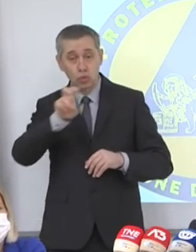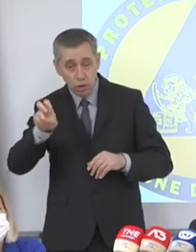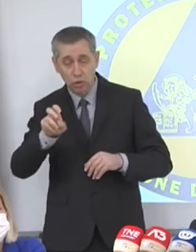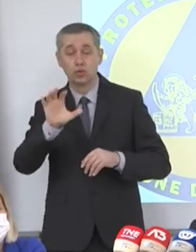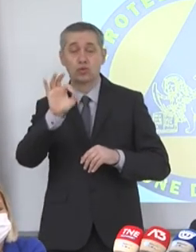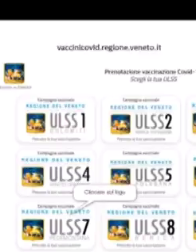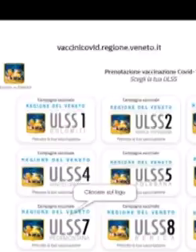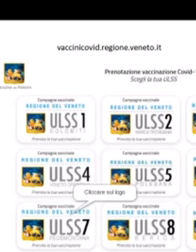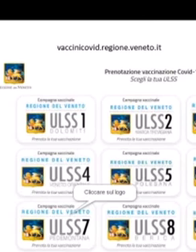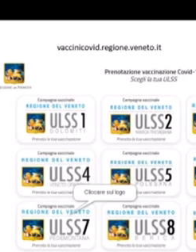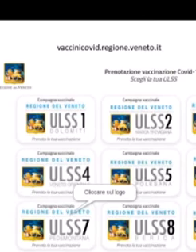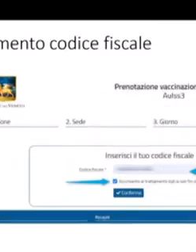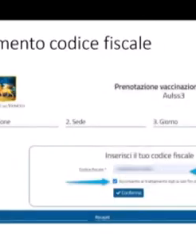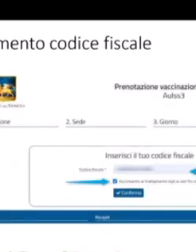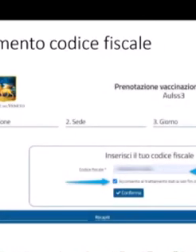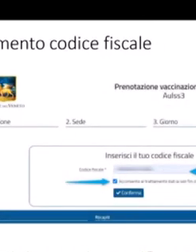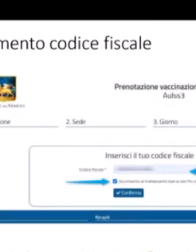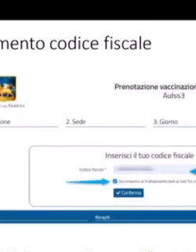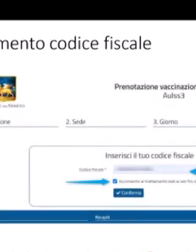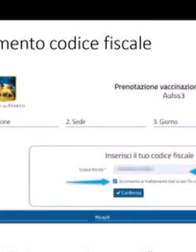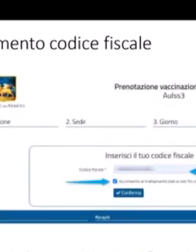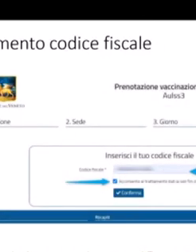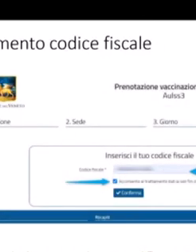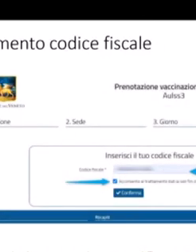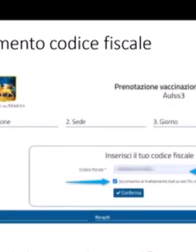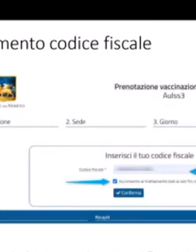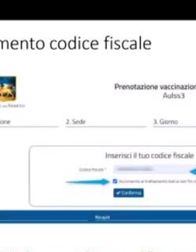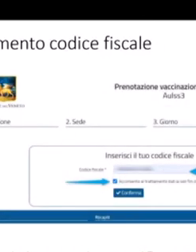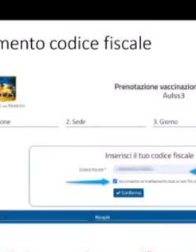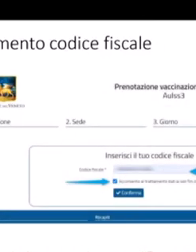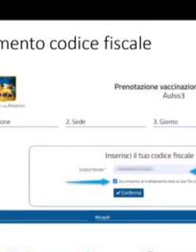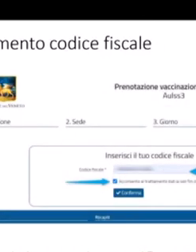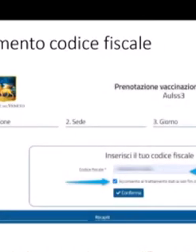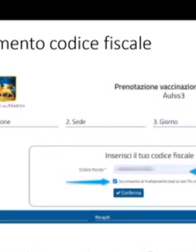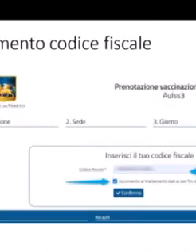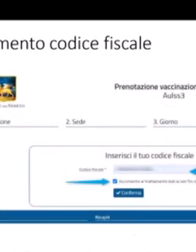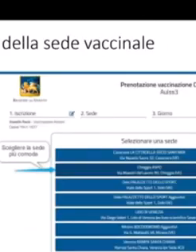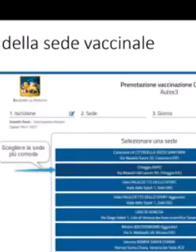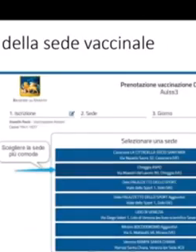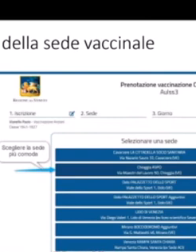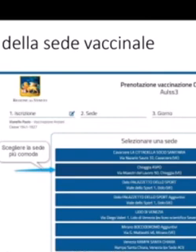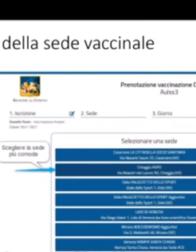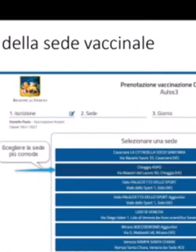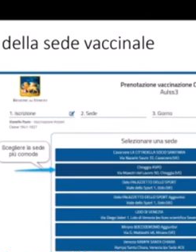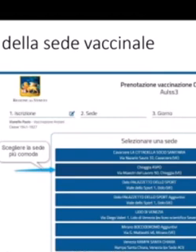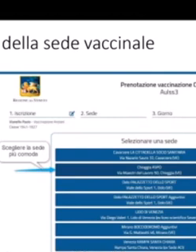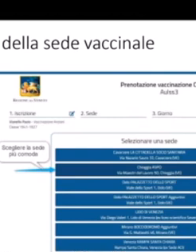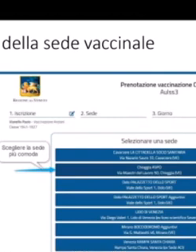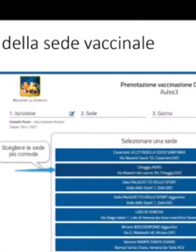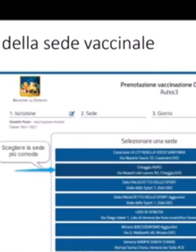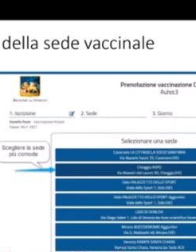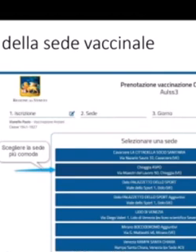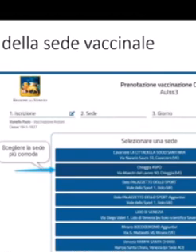prenotazioni. Bruciati in poche ore in Veneto gli slot aperti agli under 40, il presidente Zaia non ha nascosto oggi la sua soddisfazione,